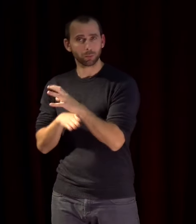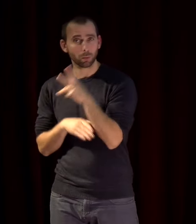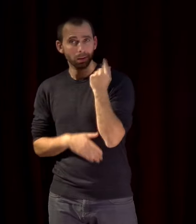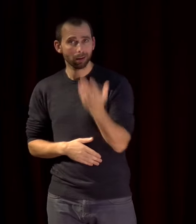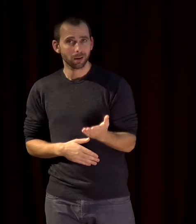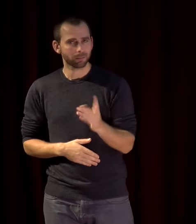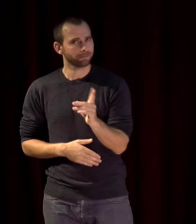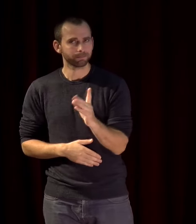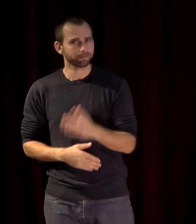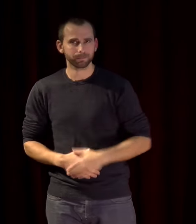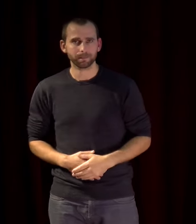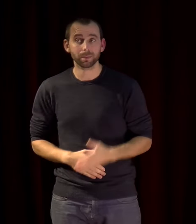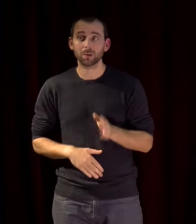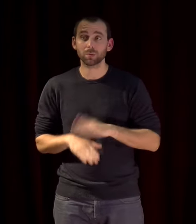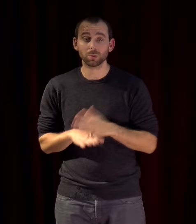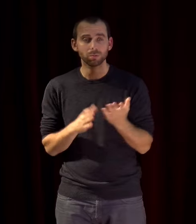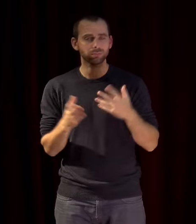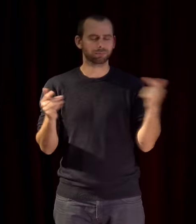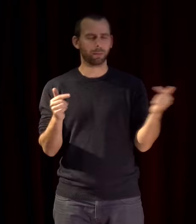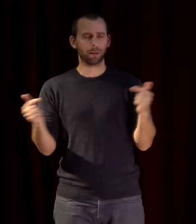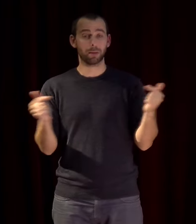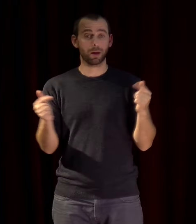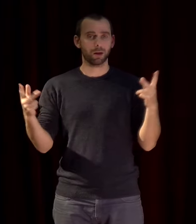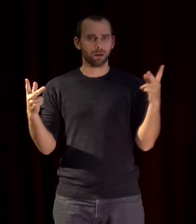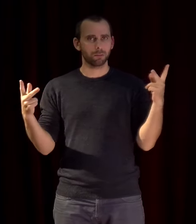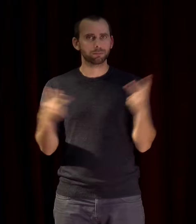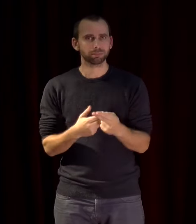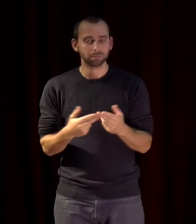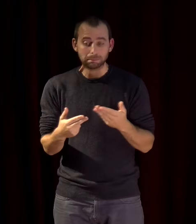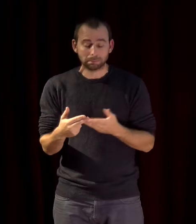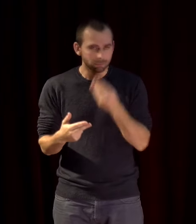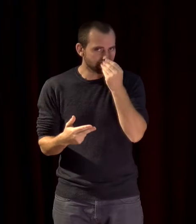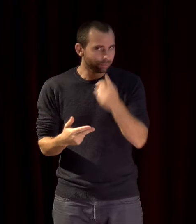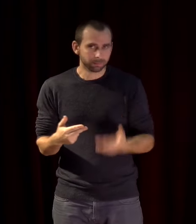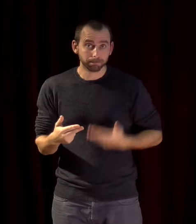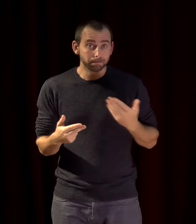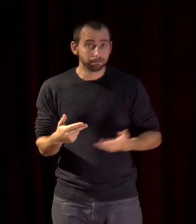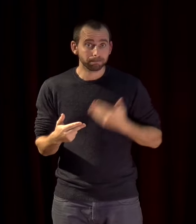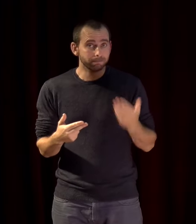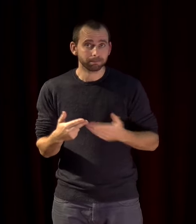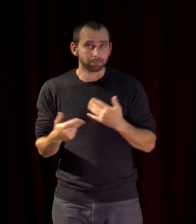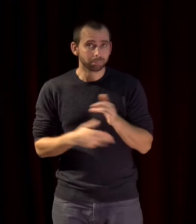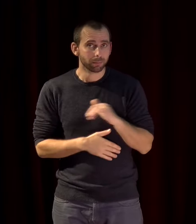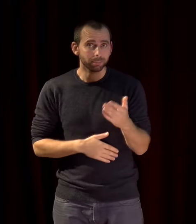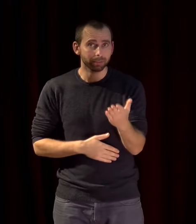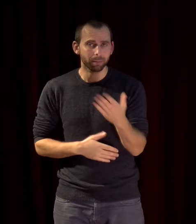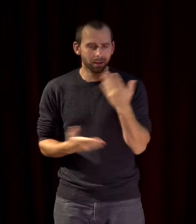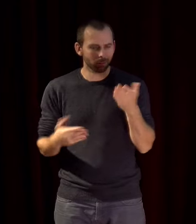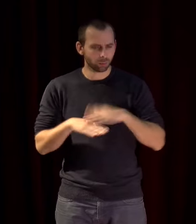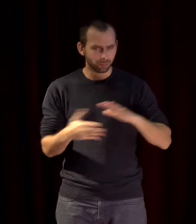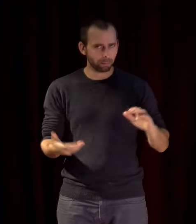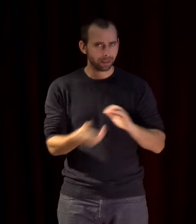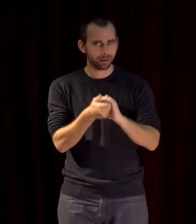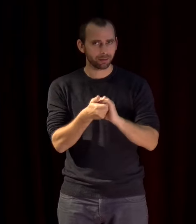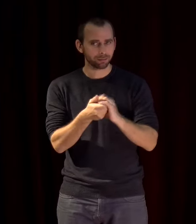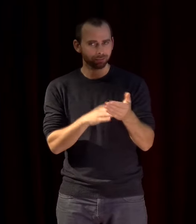mais qui n'a pas l'air de venir au Proche-Orient comme ailleurs il ne peut y avoir de paix sans justice et ça ça impacte aussi énormément